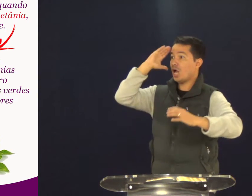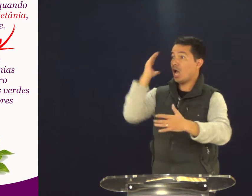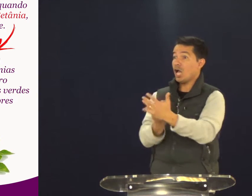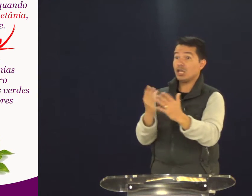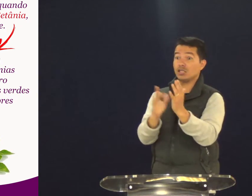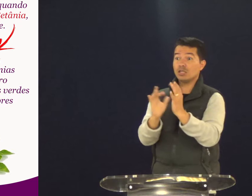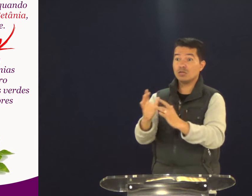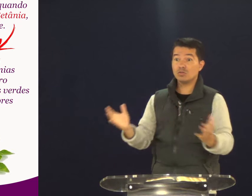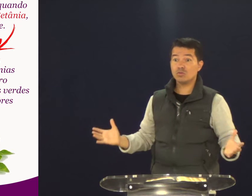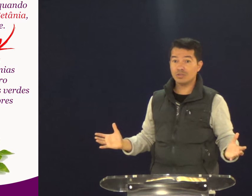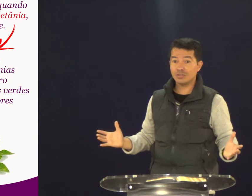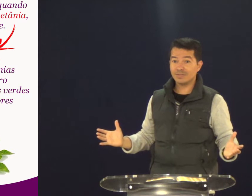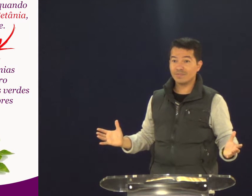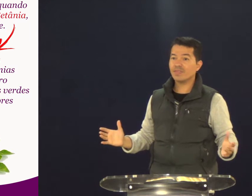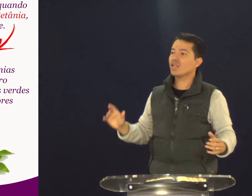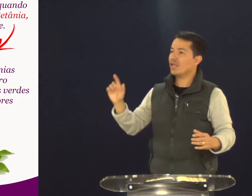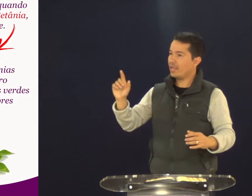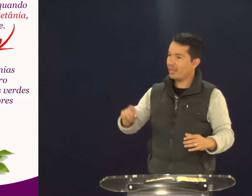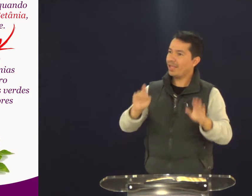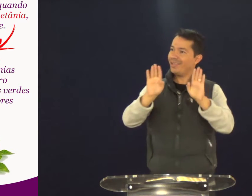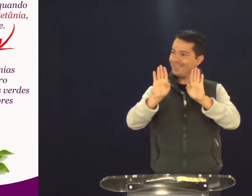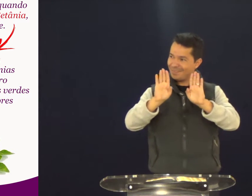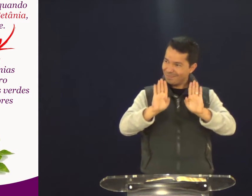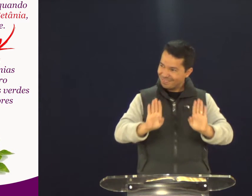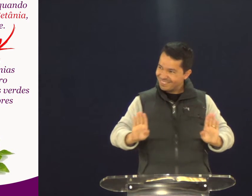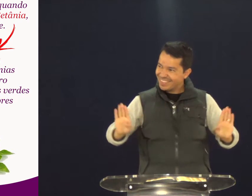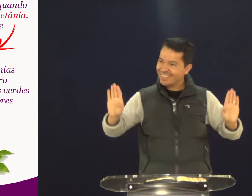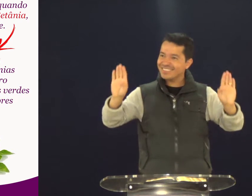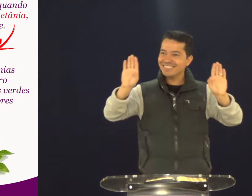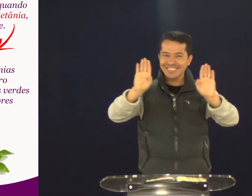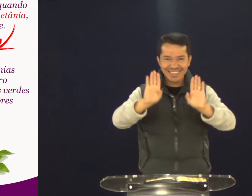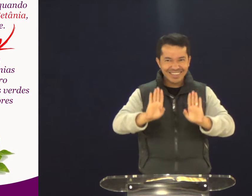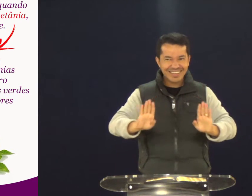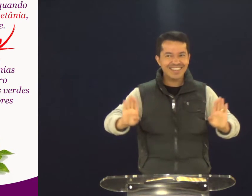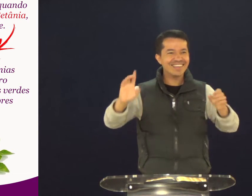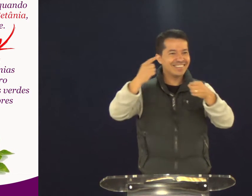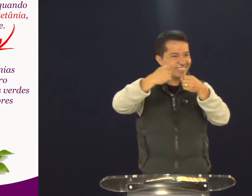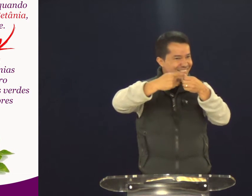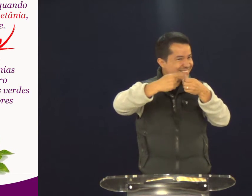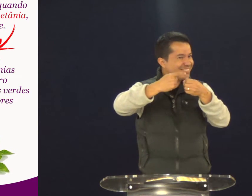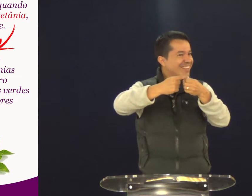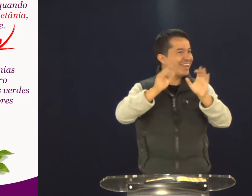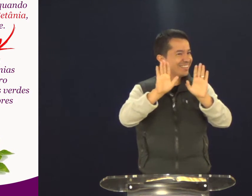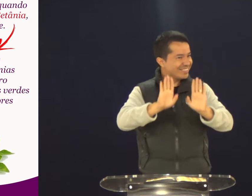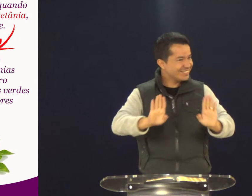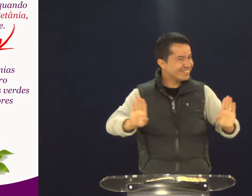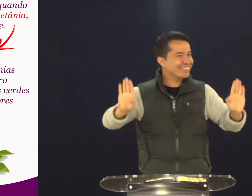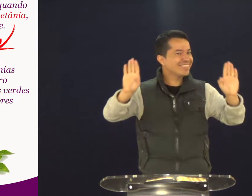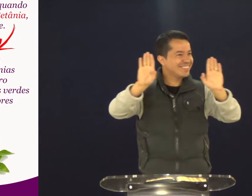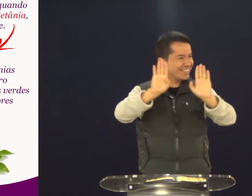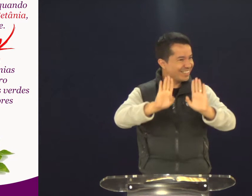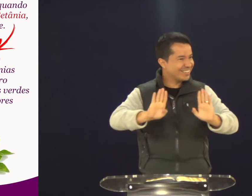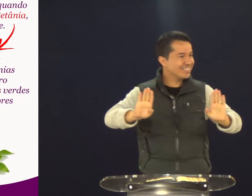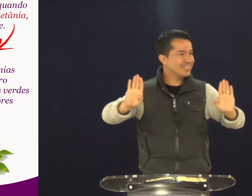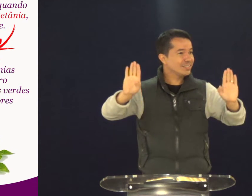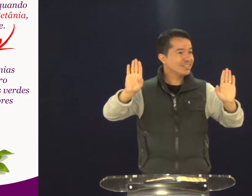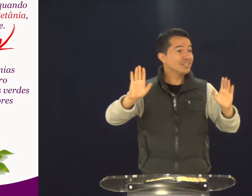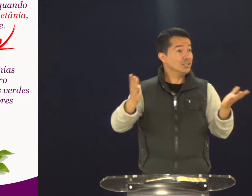Amedrontadas. E eles precisaram acreditar em Jesus. Este lugar era a Betânia. Essa cidade